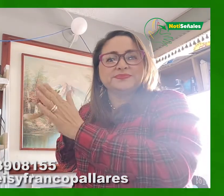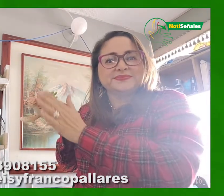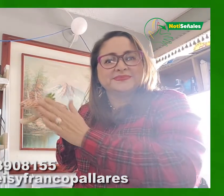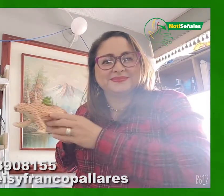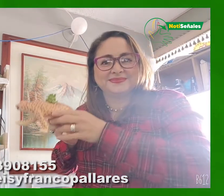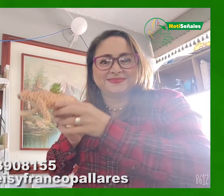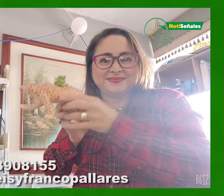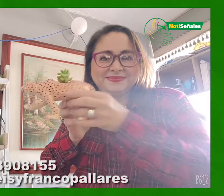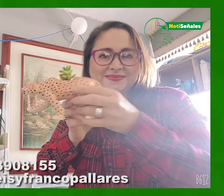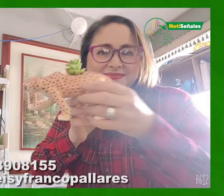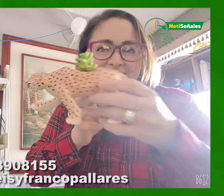cuidarla. Queda así.